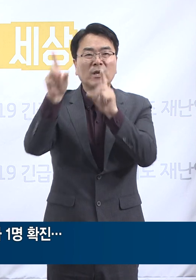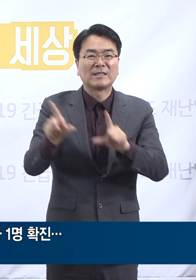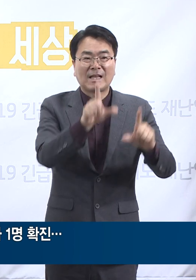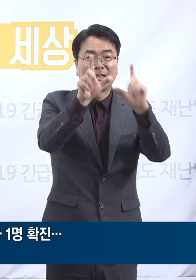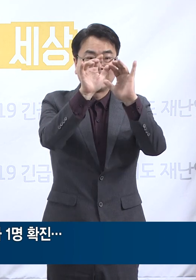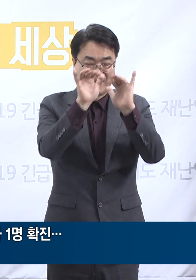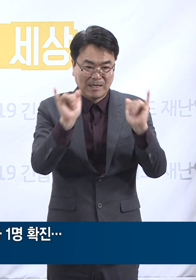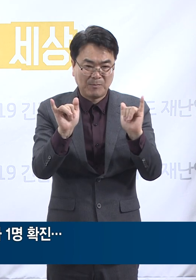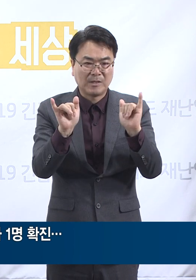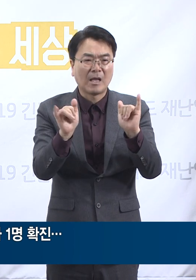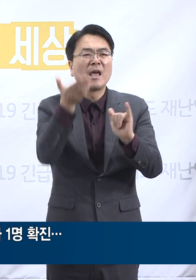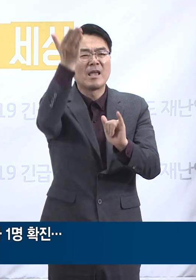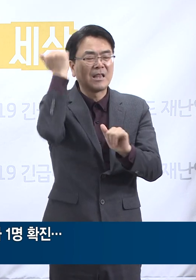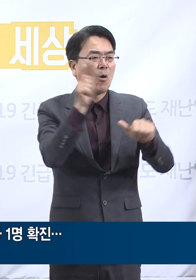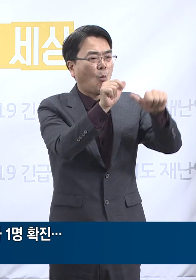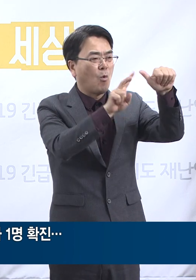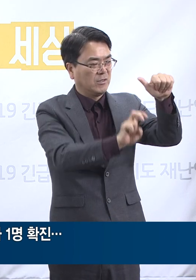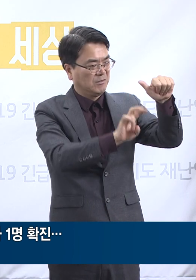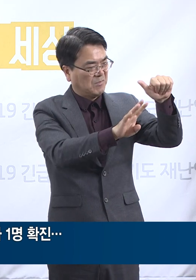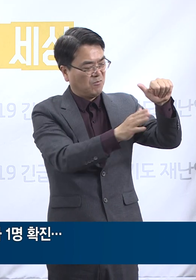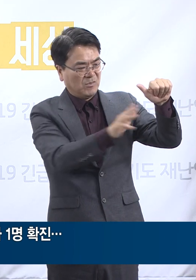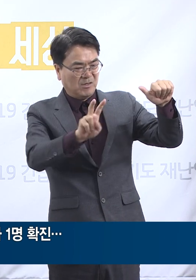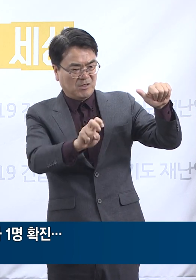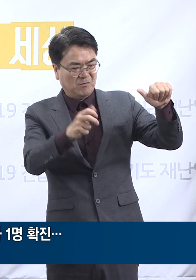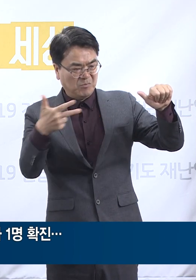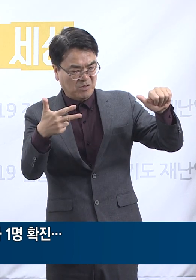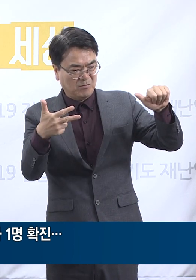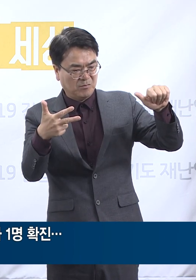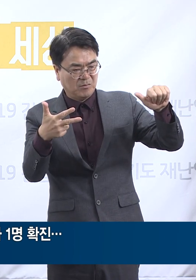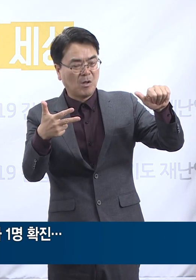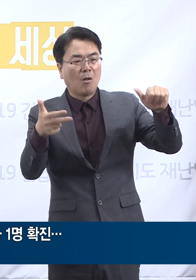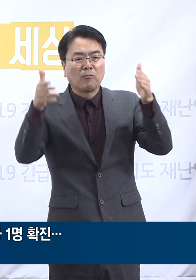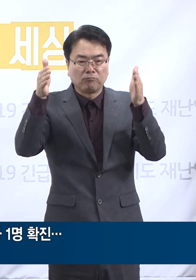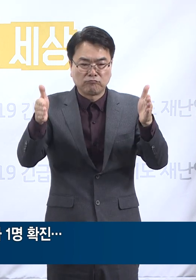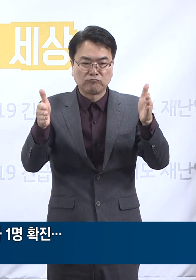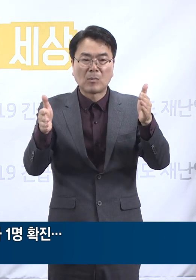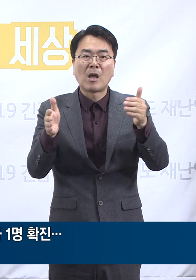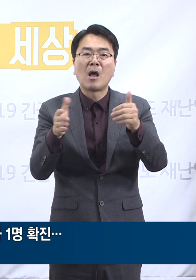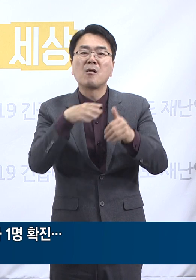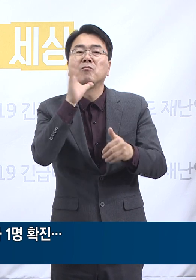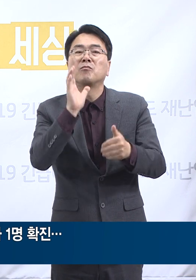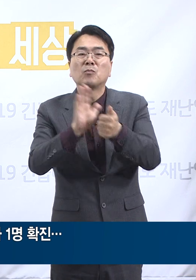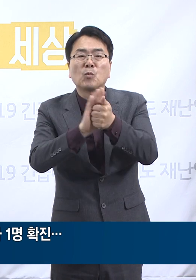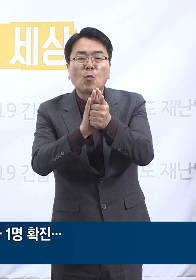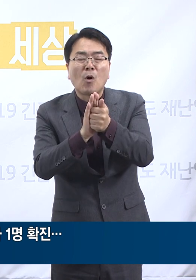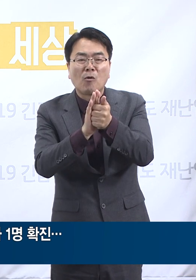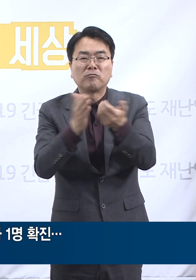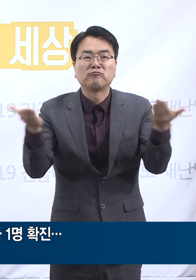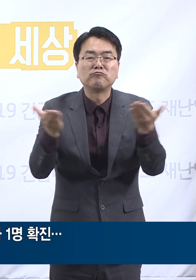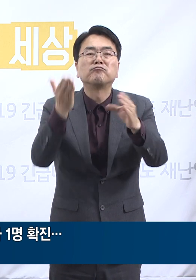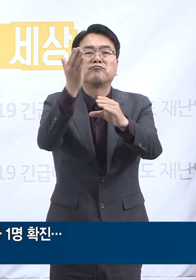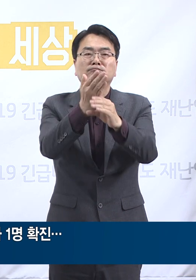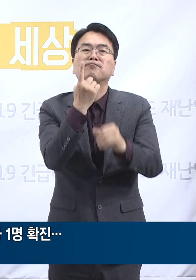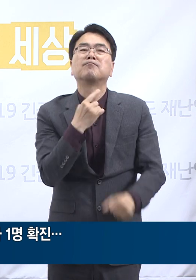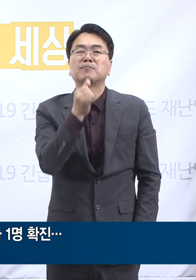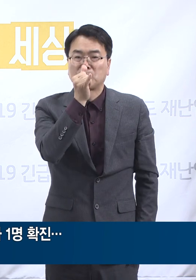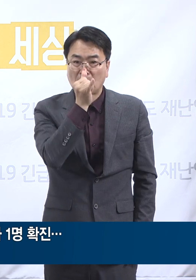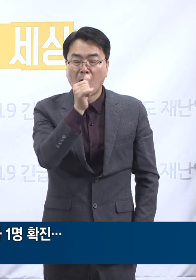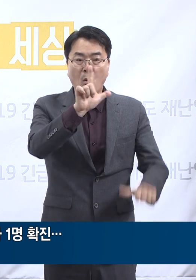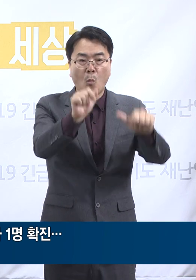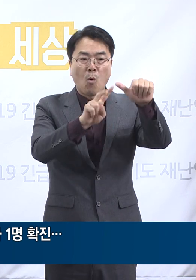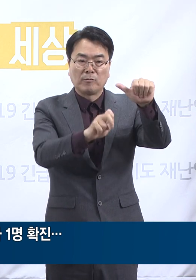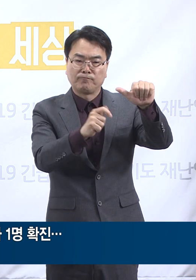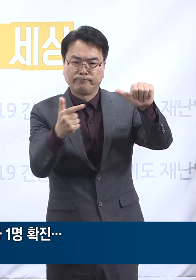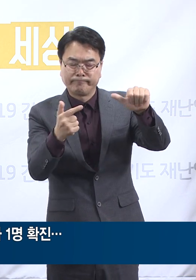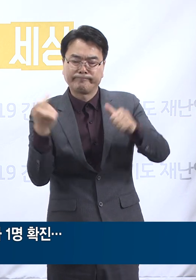5월 24일부터 27일까지 요양원에 출근한 이력이 있습니다. 근무 중이던 5월 26일에